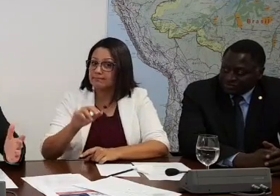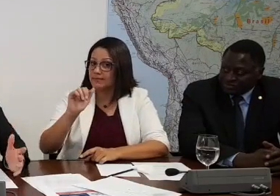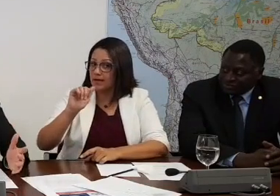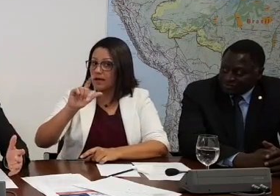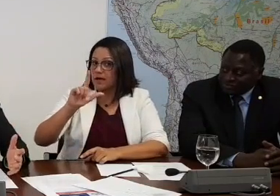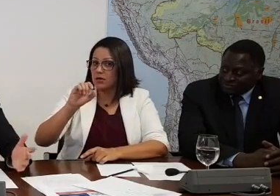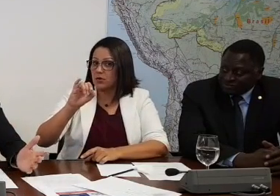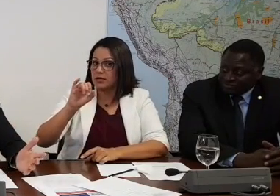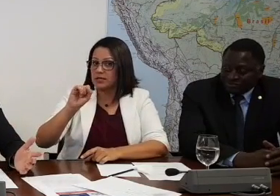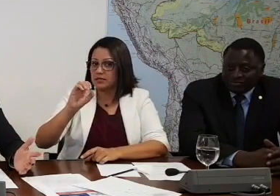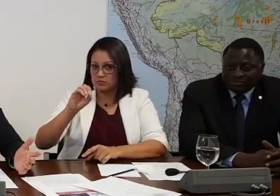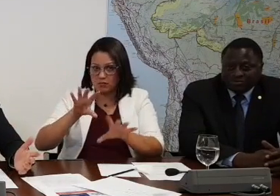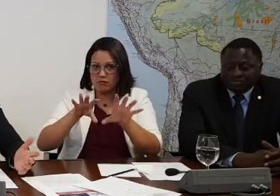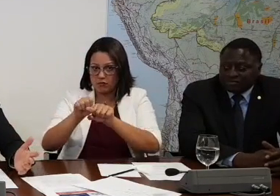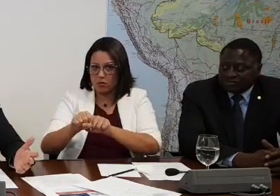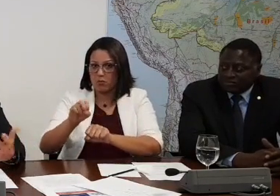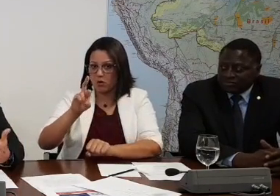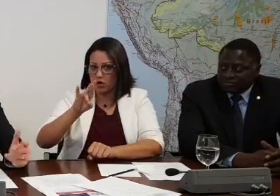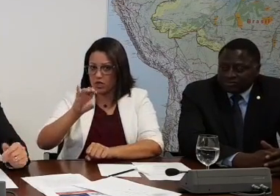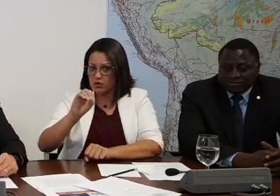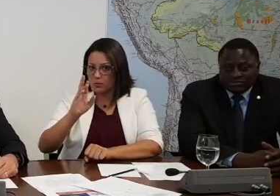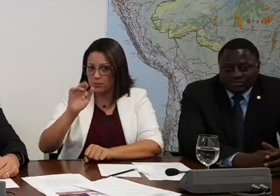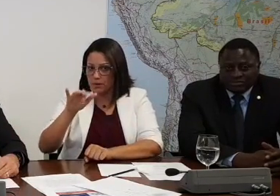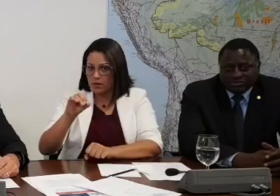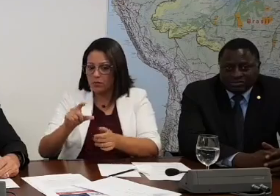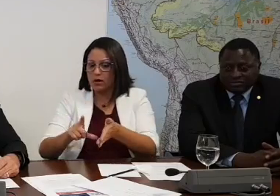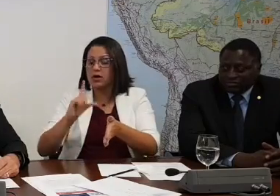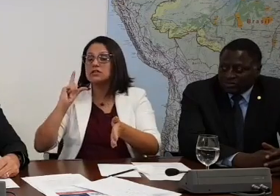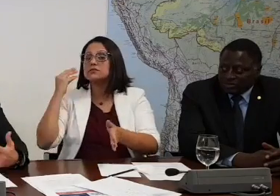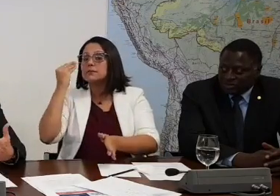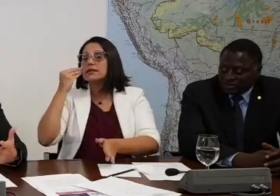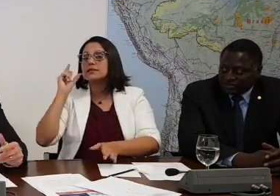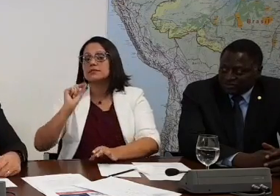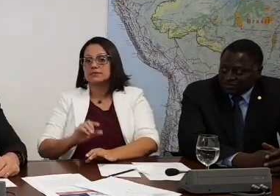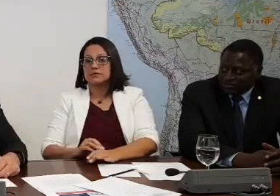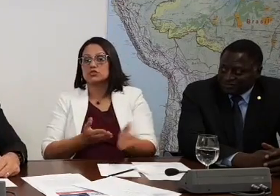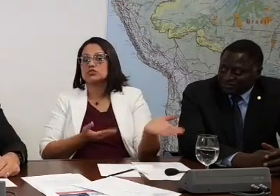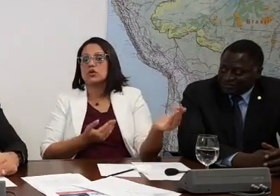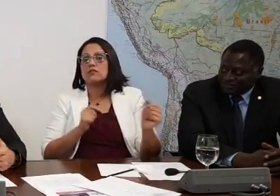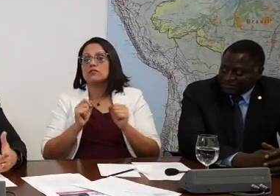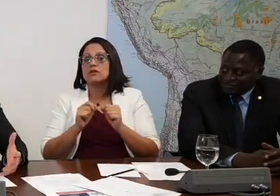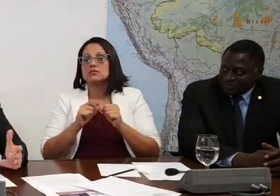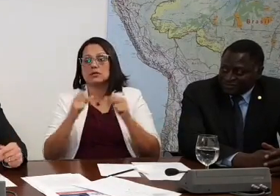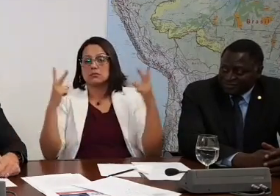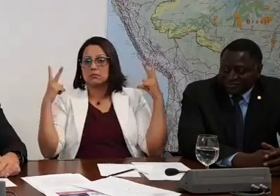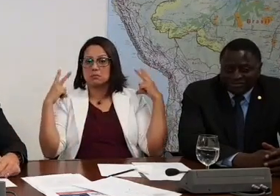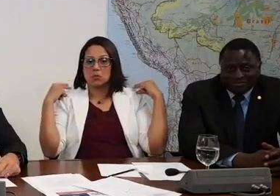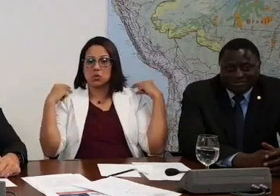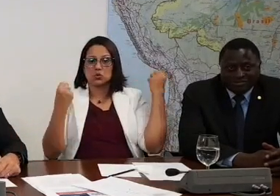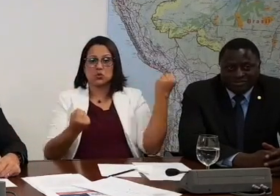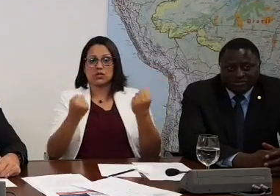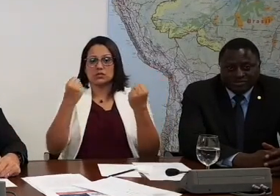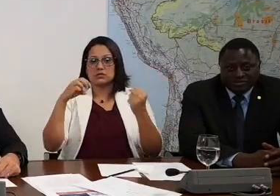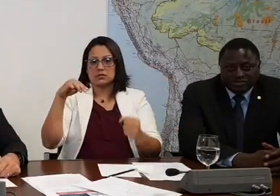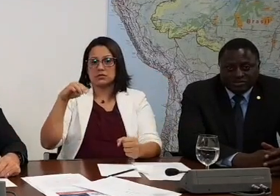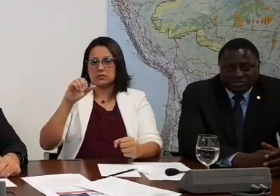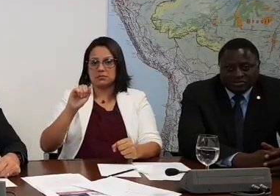pelo Instituto Rio Branco? Não. Vida para a graça dele, quando jovem, motorista do Marighella.